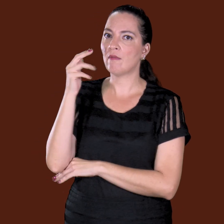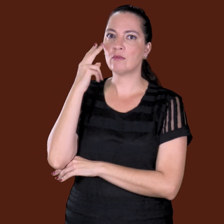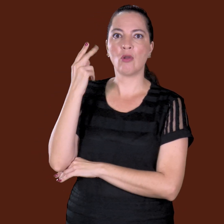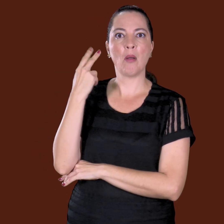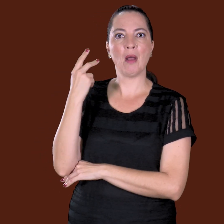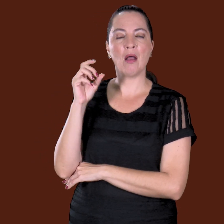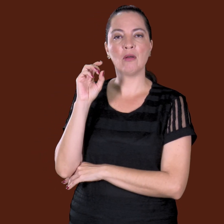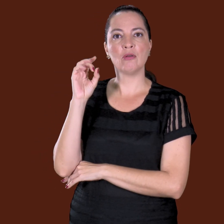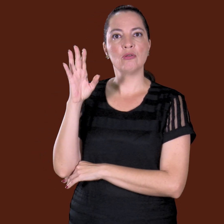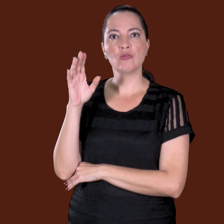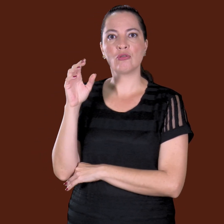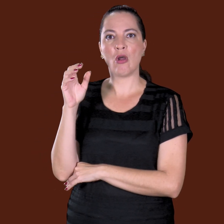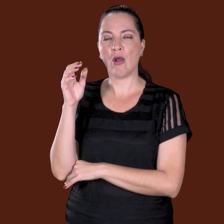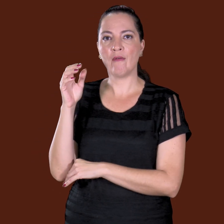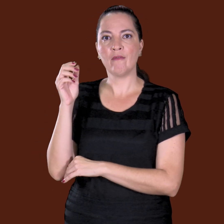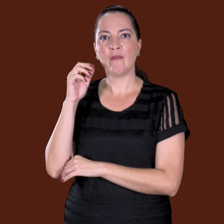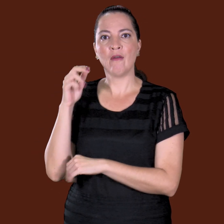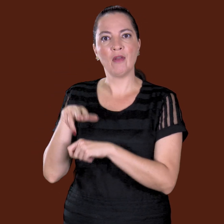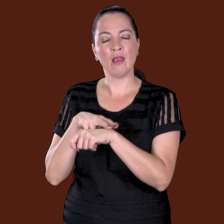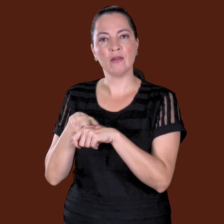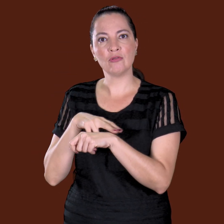árvore tava normalzinha, só as folhas verdes.